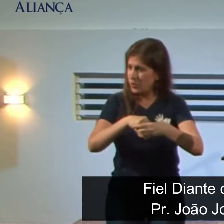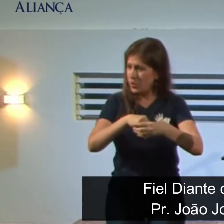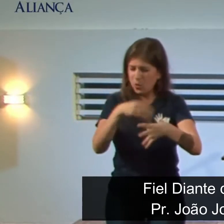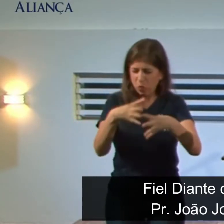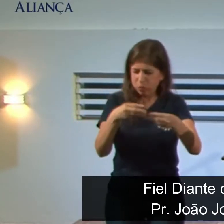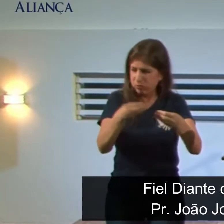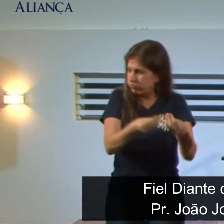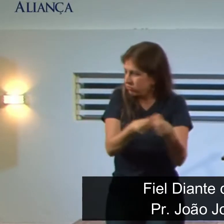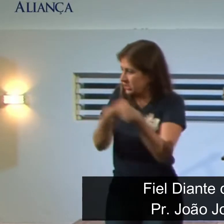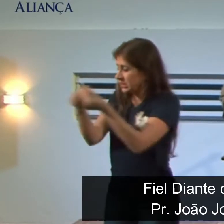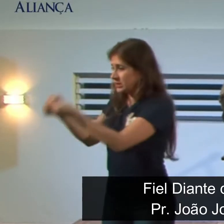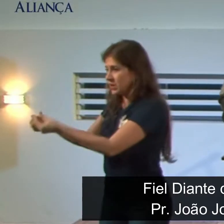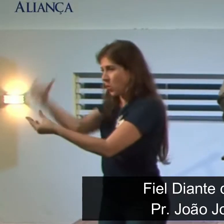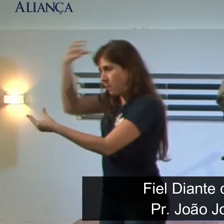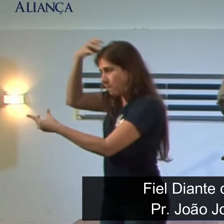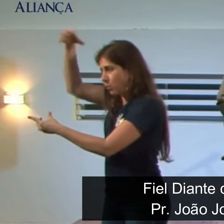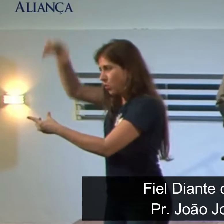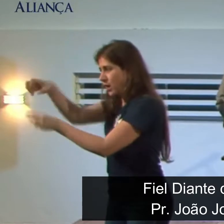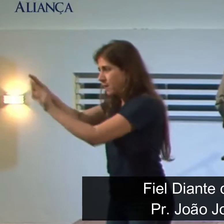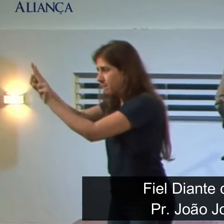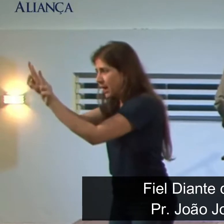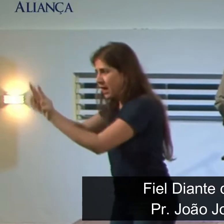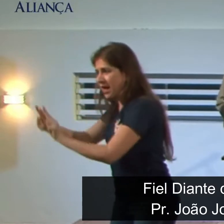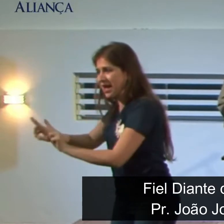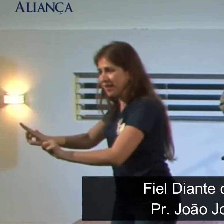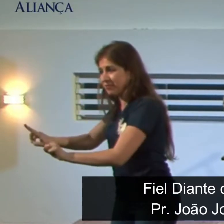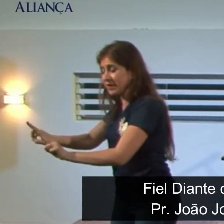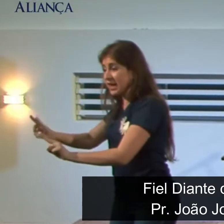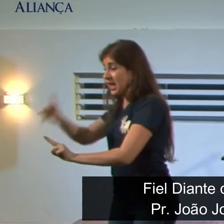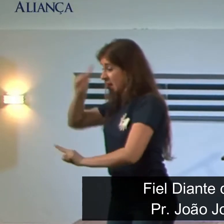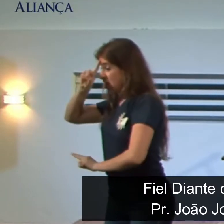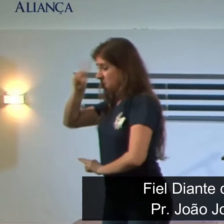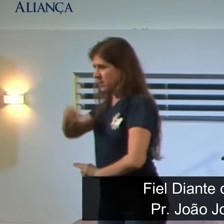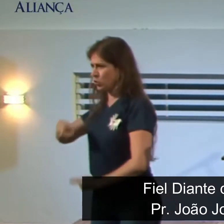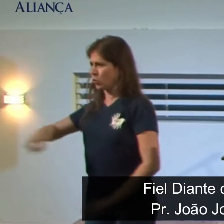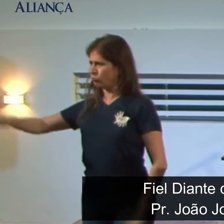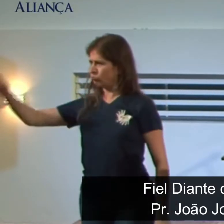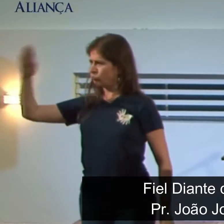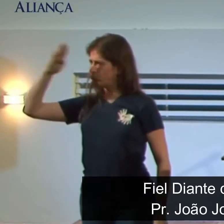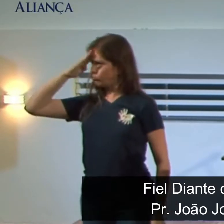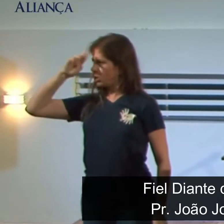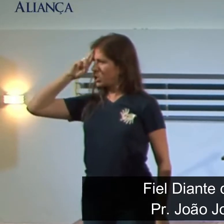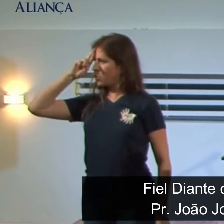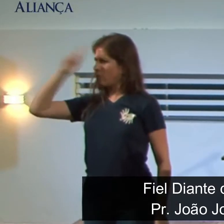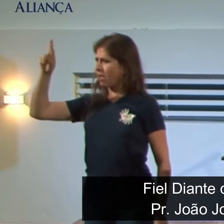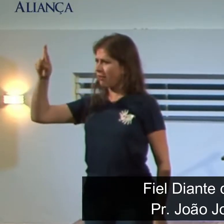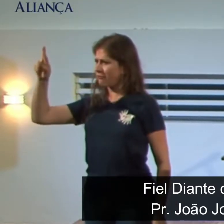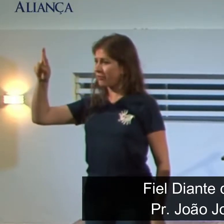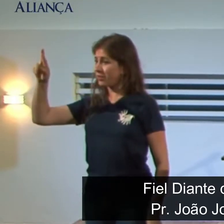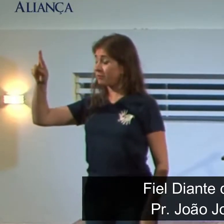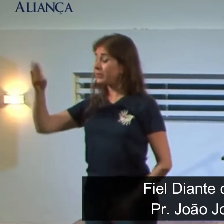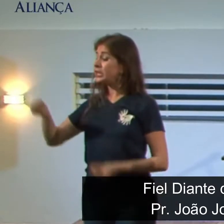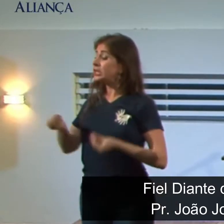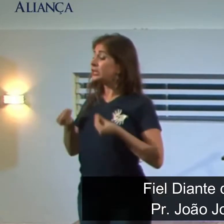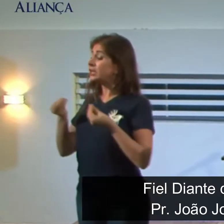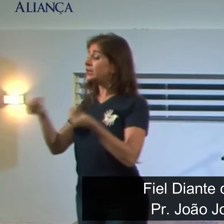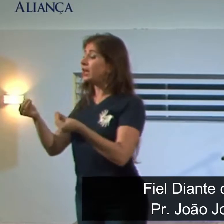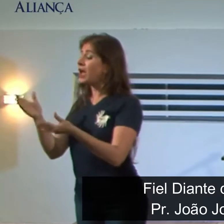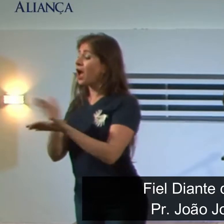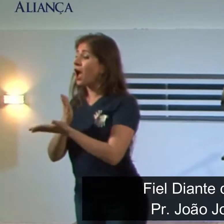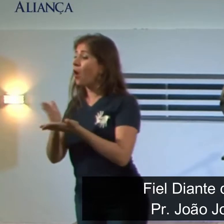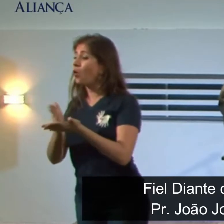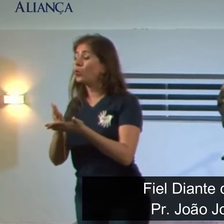Então, o rei ordenou que Aspenaz, o chefe dos oficiais da sua corte, trouxesse alguns dos